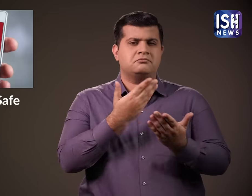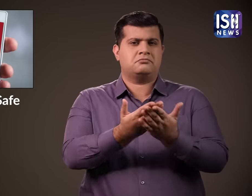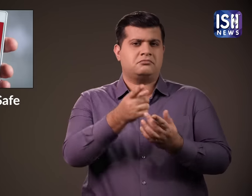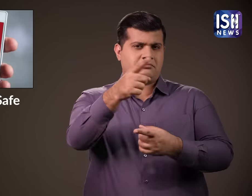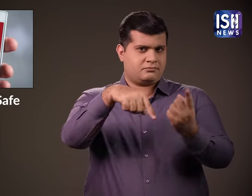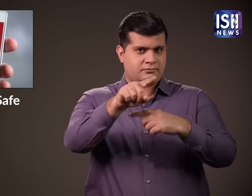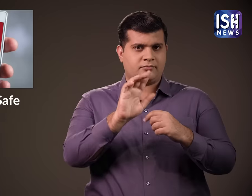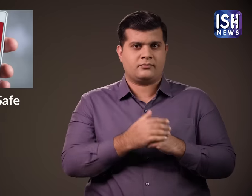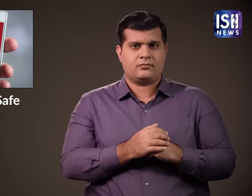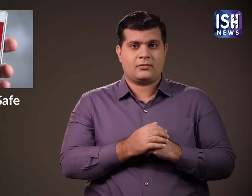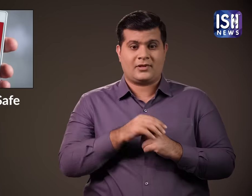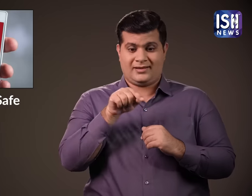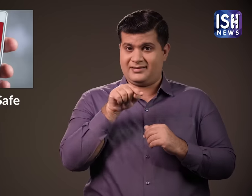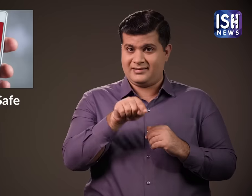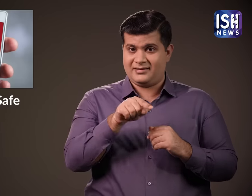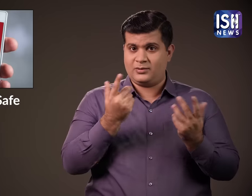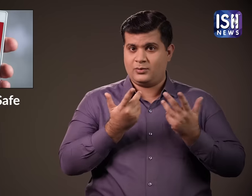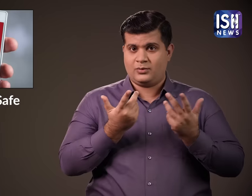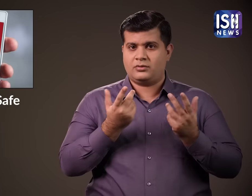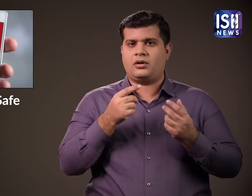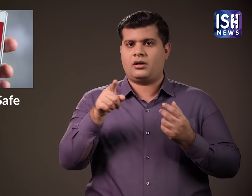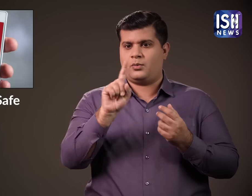चर्चा के आनुसार एक-एक-दो इंडिया एप उपयोगी है